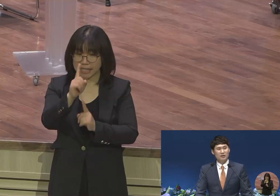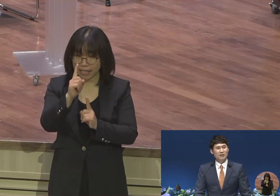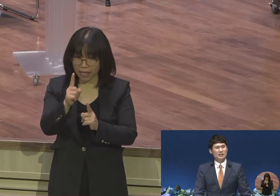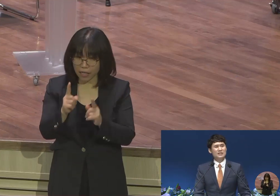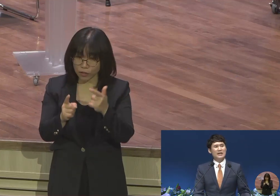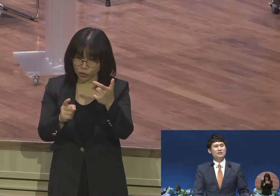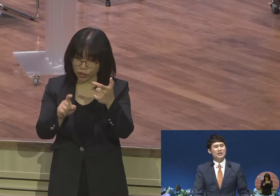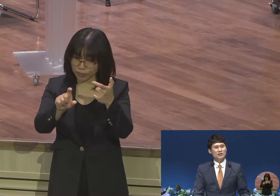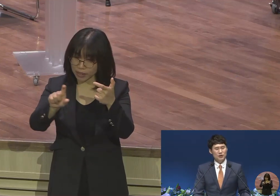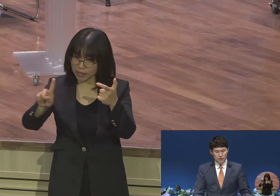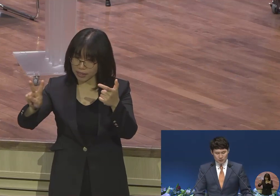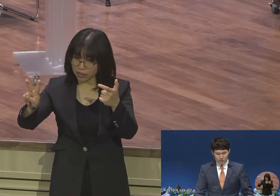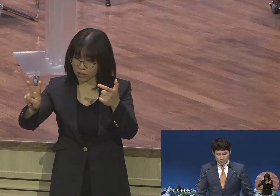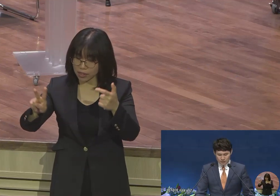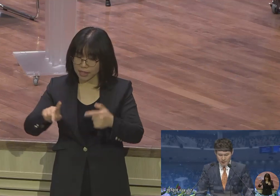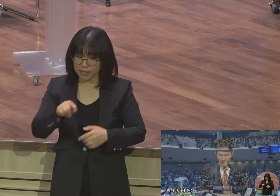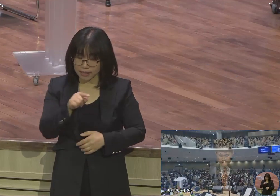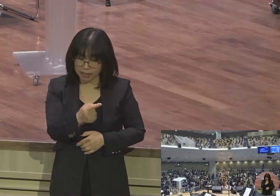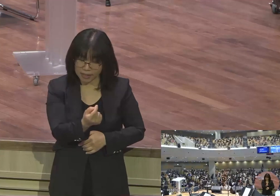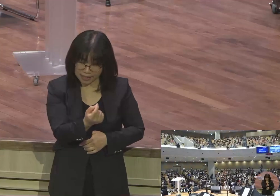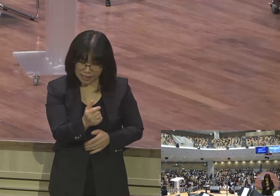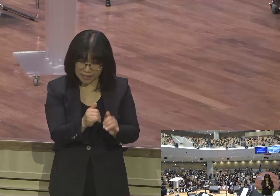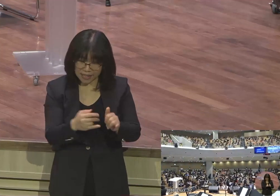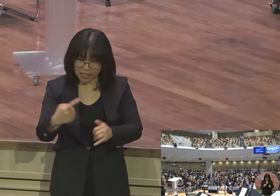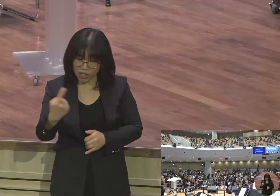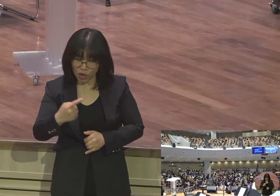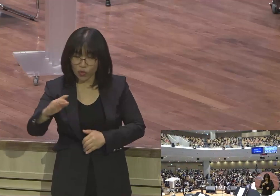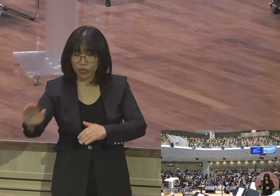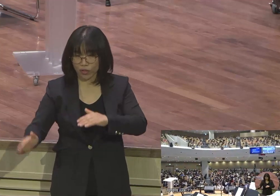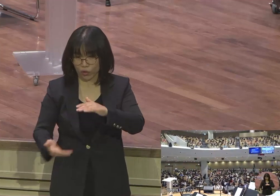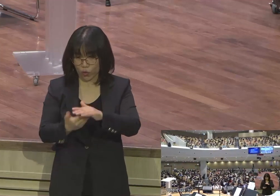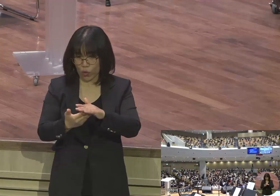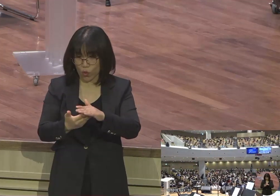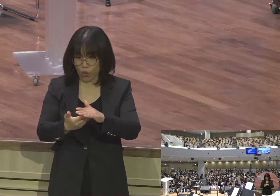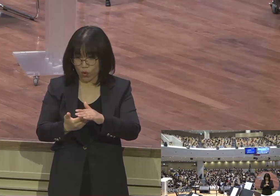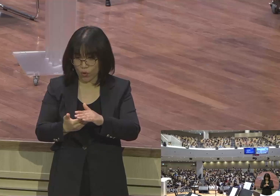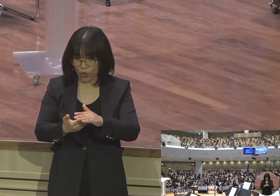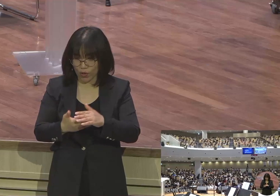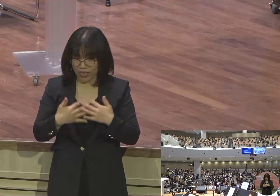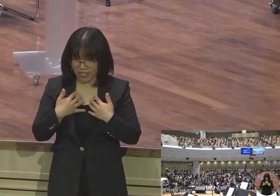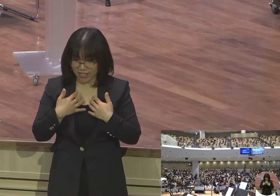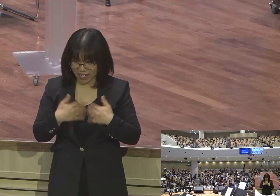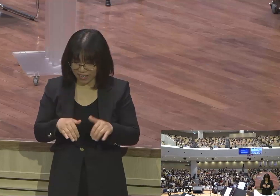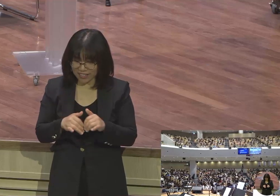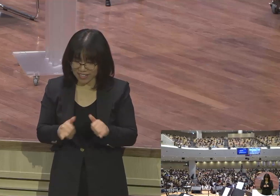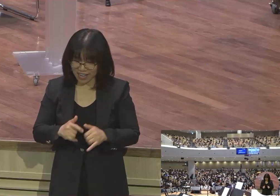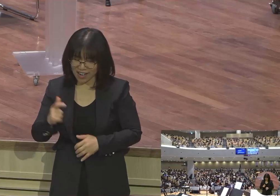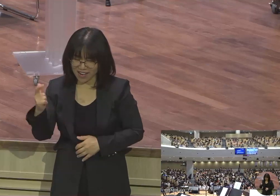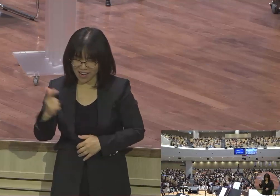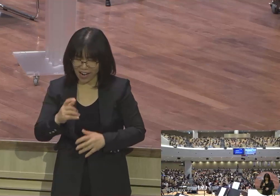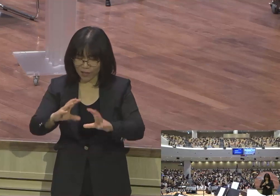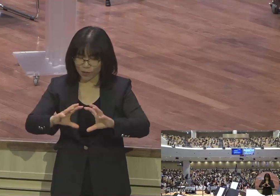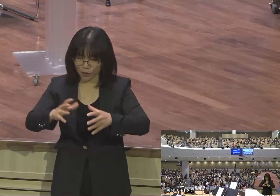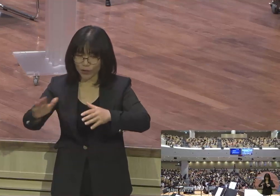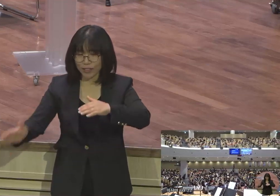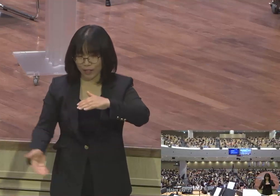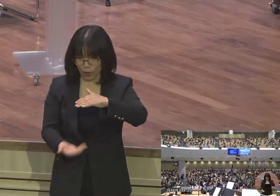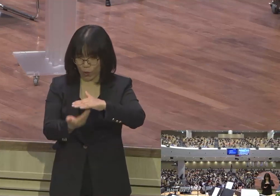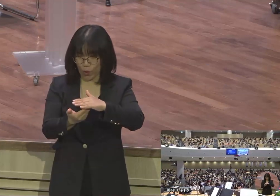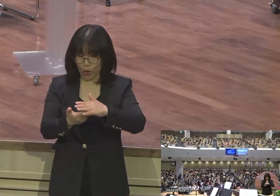그 작은 자가 천을 이루고 그 약한 자가 강국을 이룰 것이다 때가 되면 나 여호와가 속히 이룰 것이다